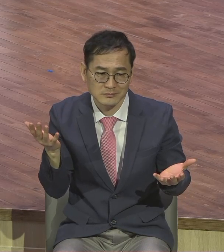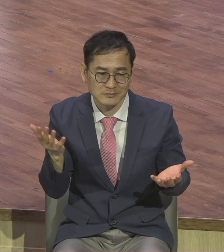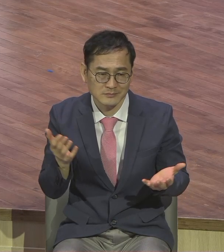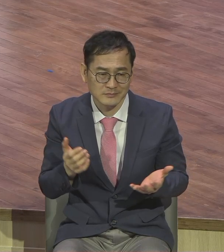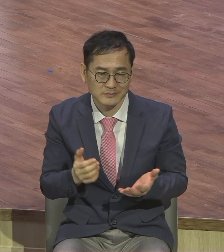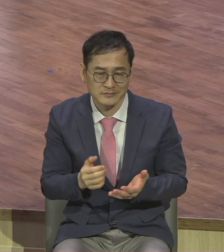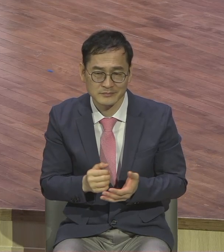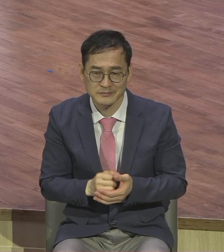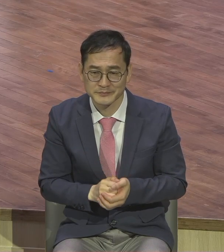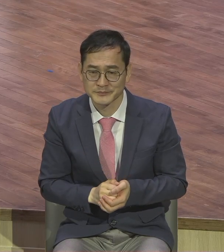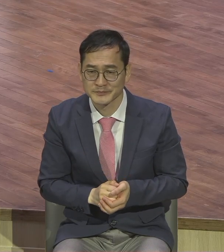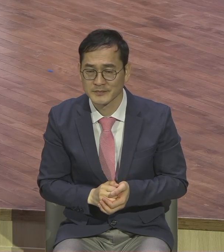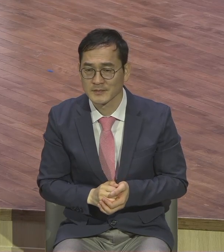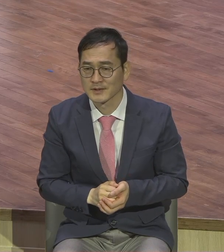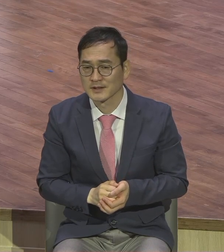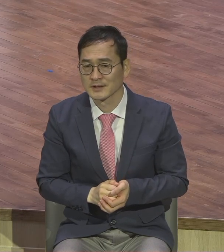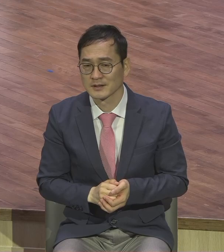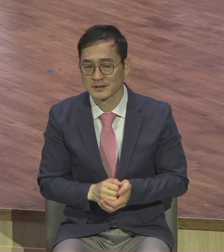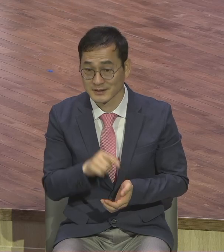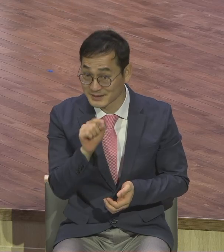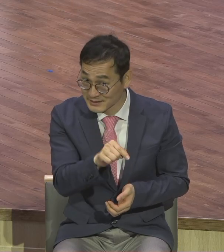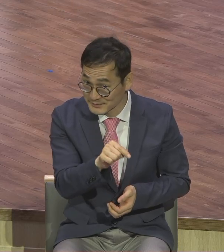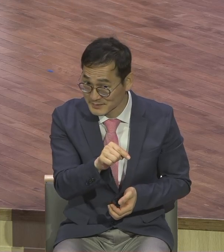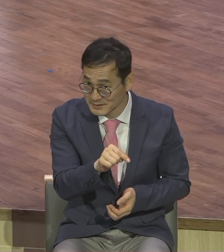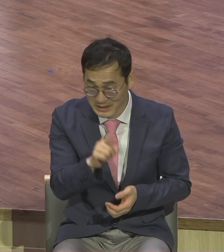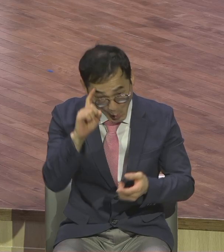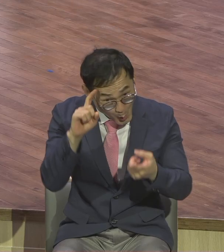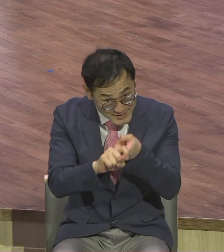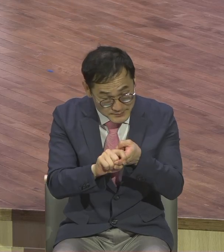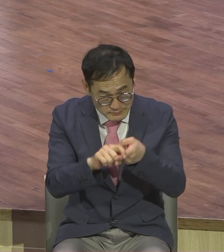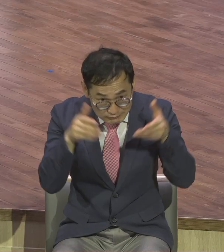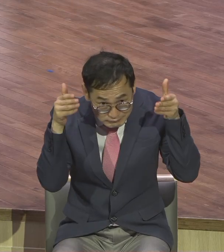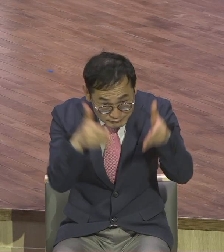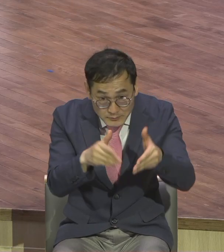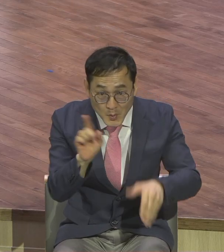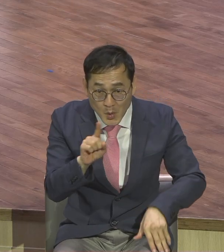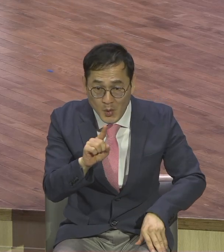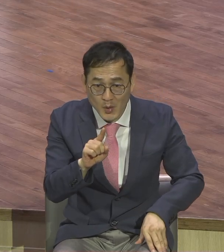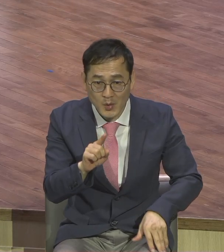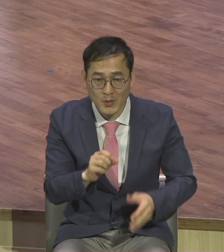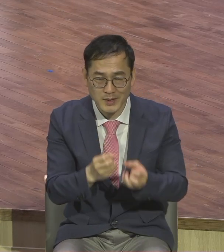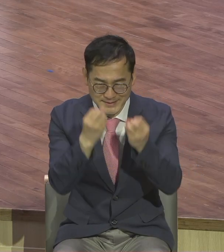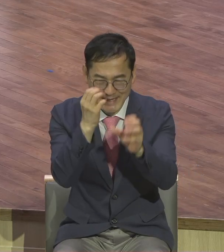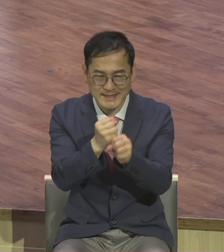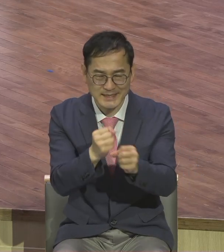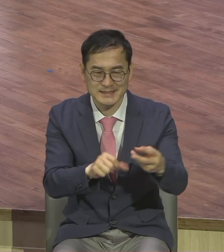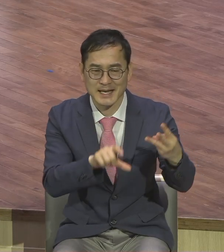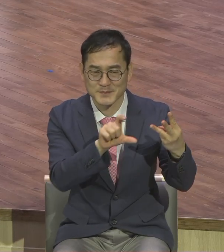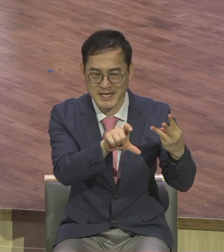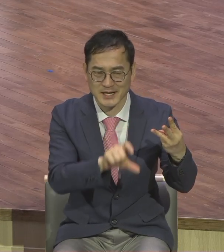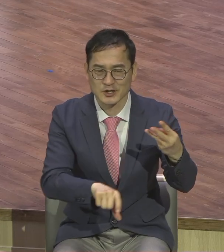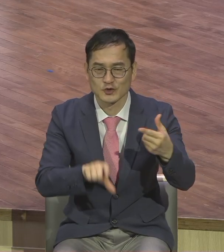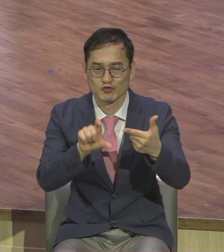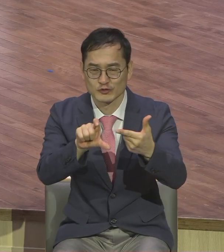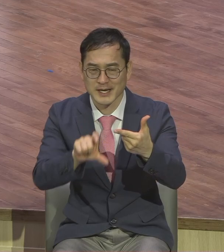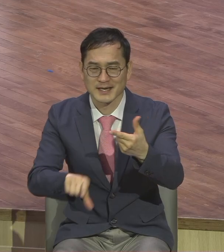이들의 모든 관심은 뭐예요? 모든 관심은 장세희 3장, 6장, 11장에 올이 나오셨어요.